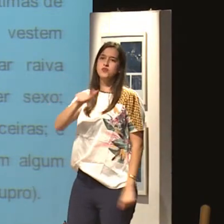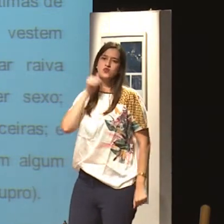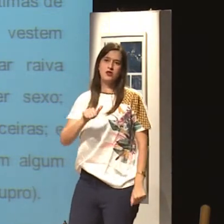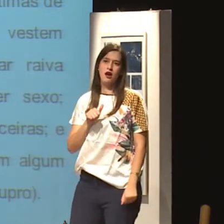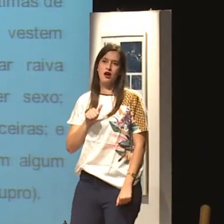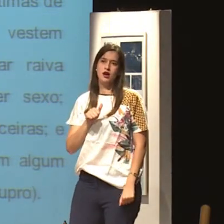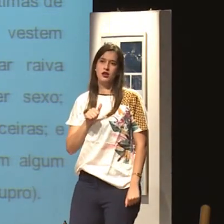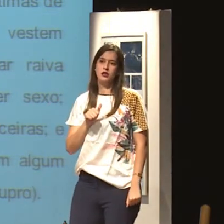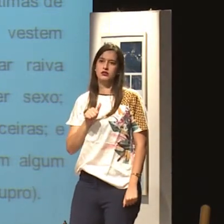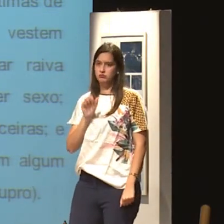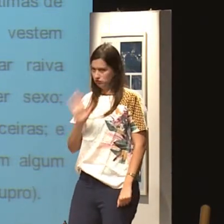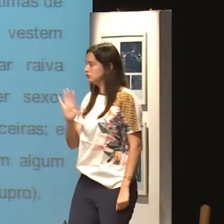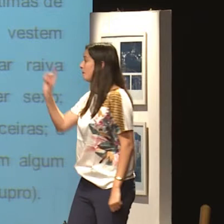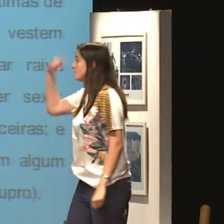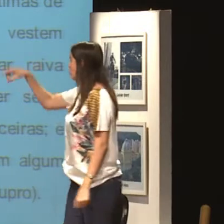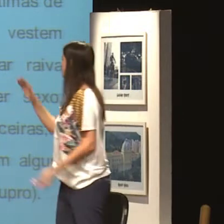humilhação, ao sofrimento da mulher.